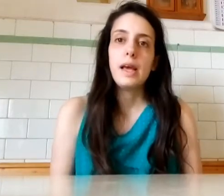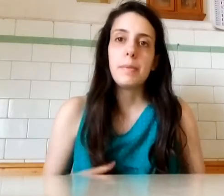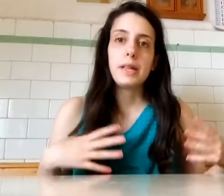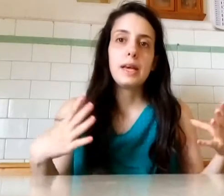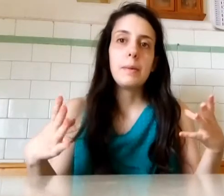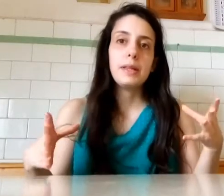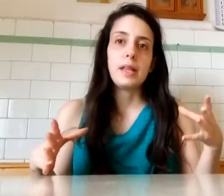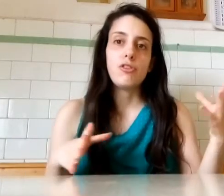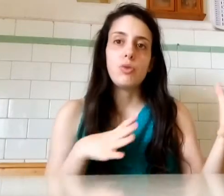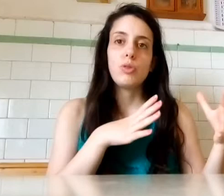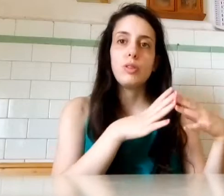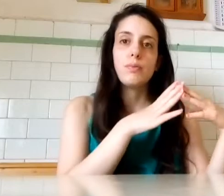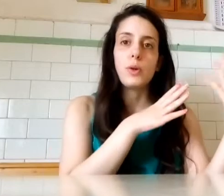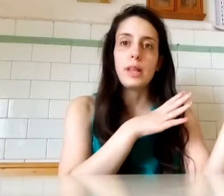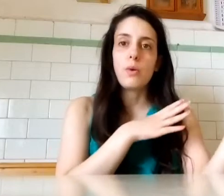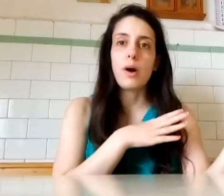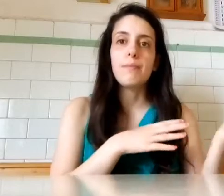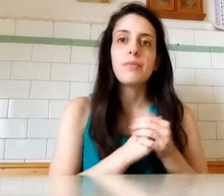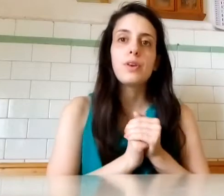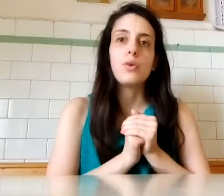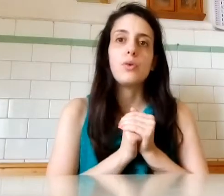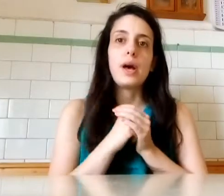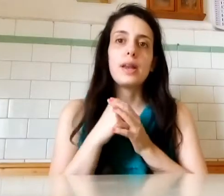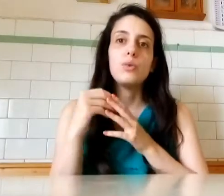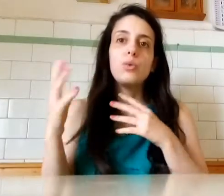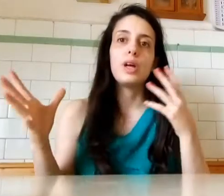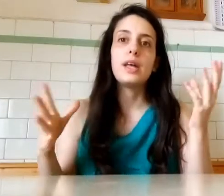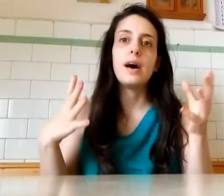Praticamente se ne esce questa qua Con un'aria tutta da